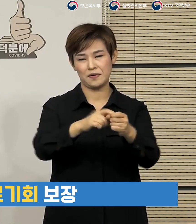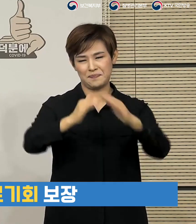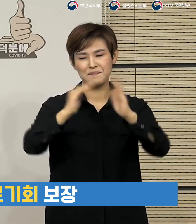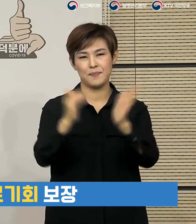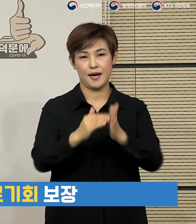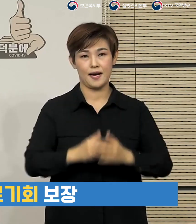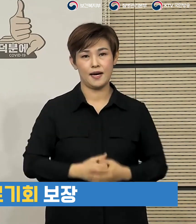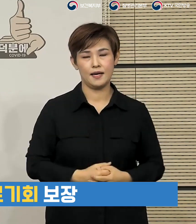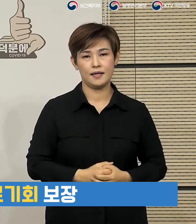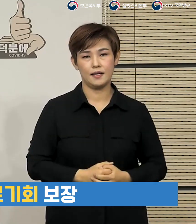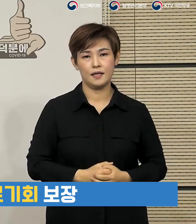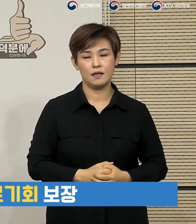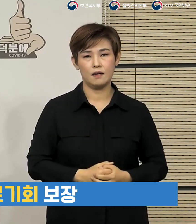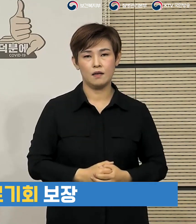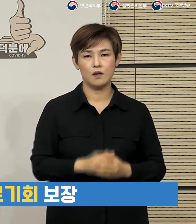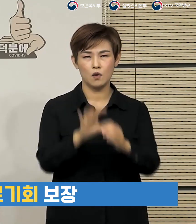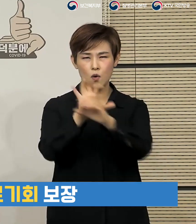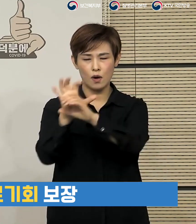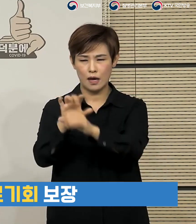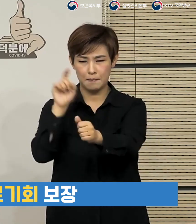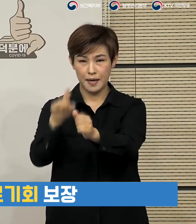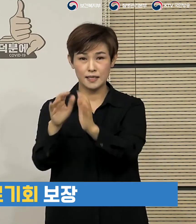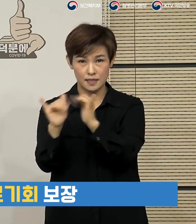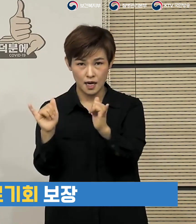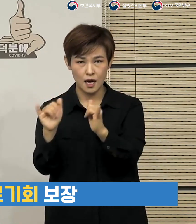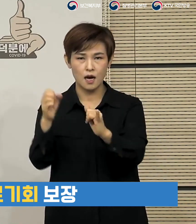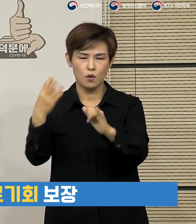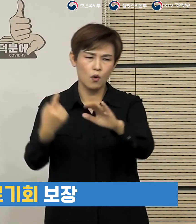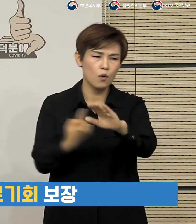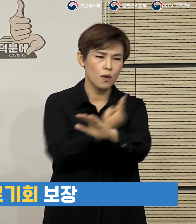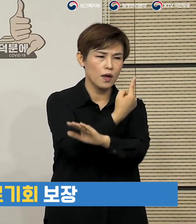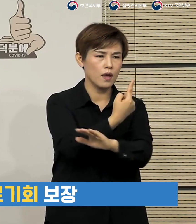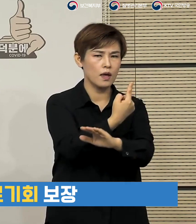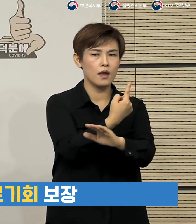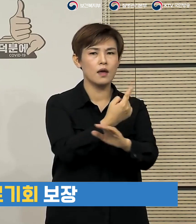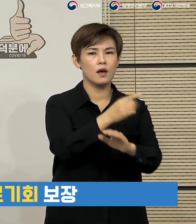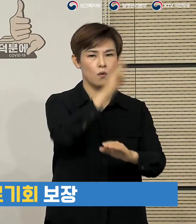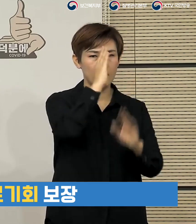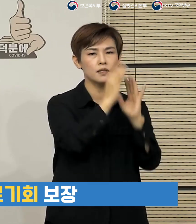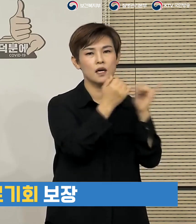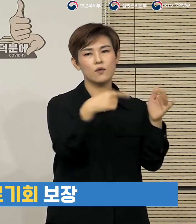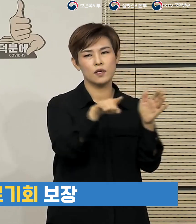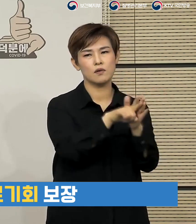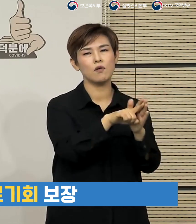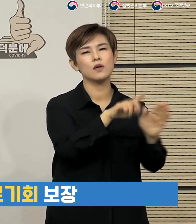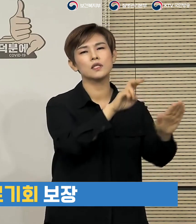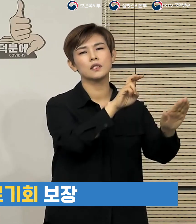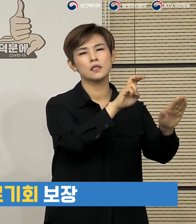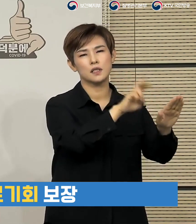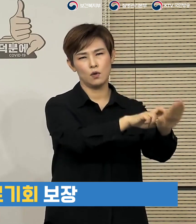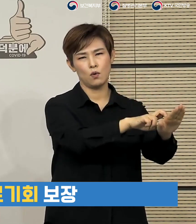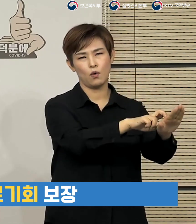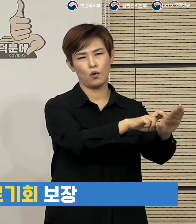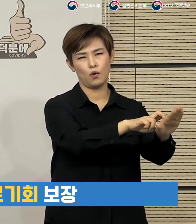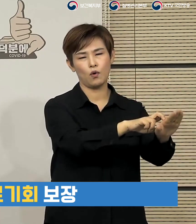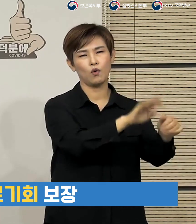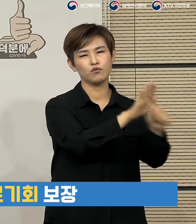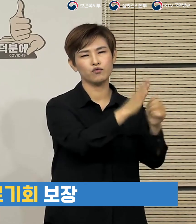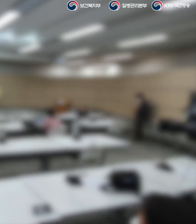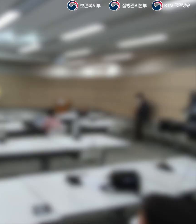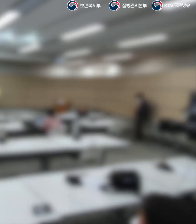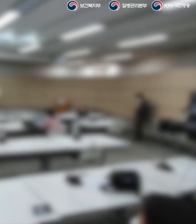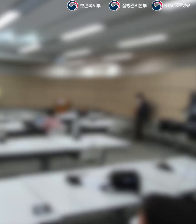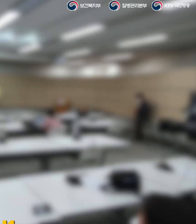코로나 환자도 그렇지만 코로나19 이외의 환자들에 대한 진료 기회도 충분히 보장하기 위한